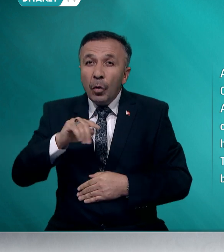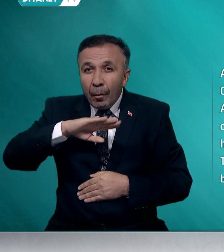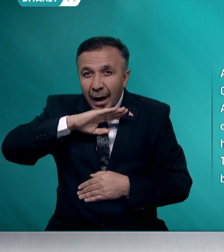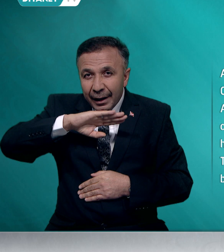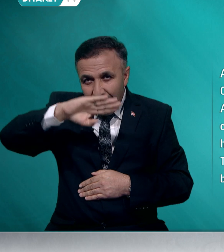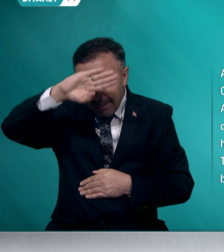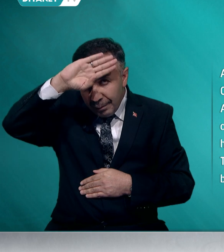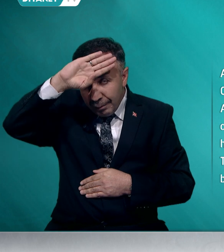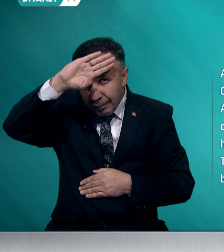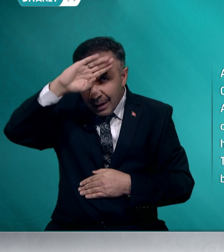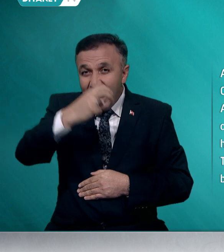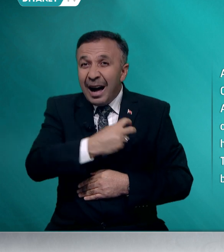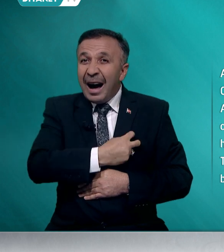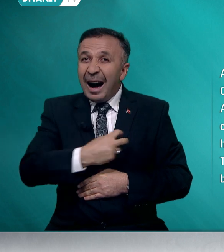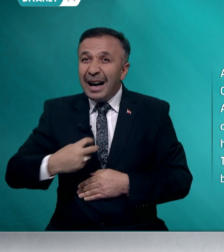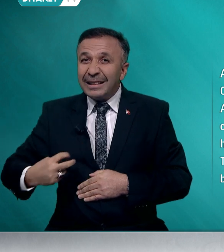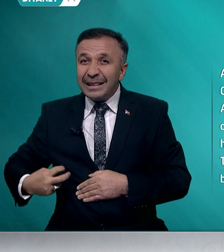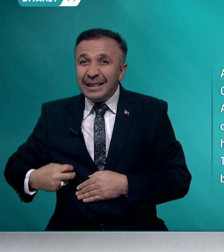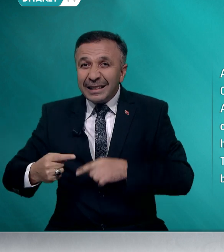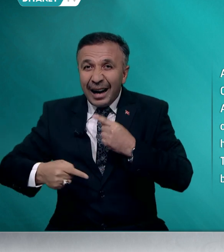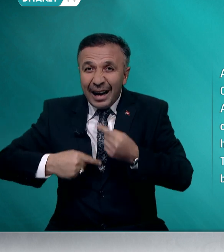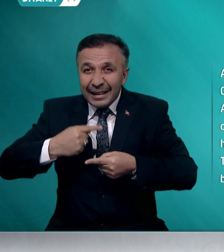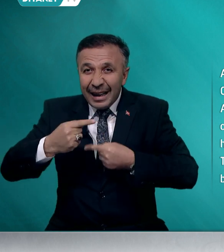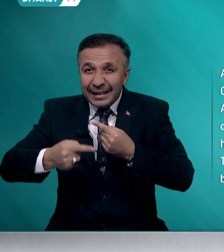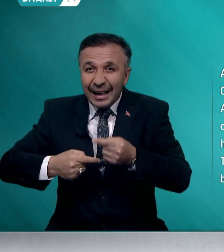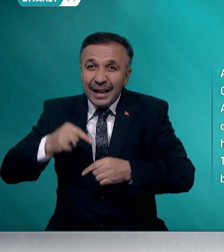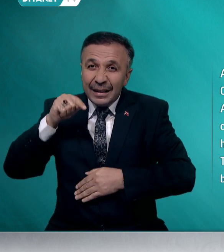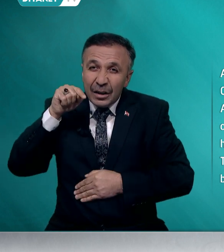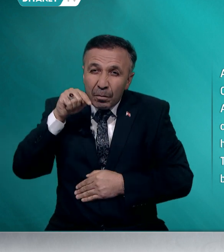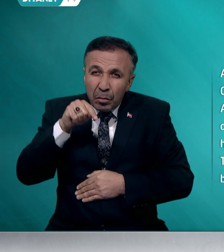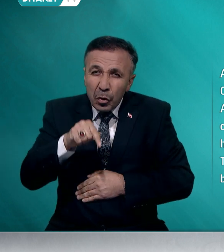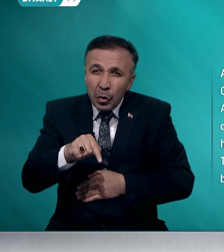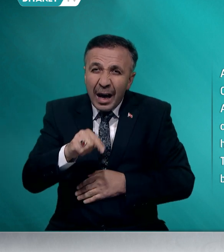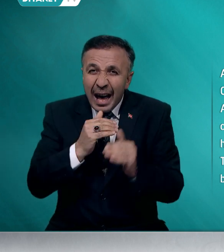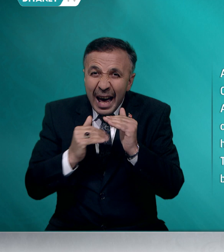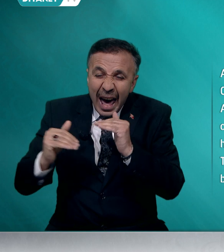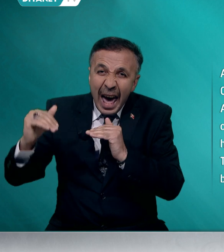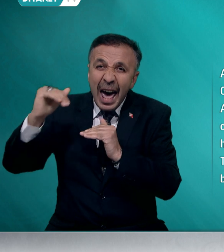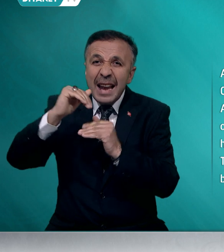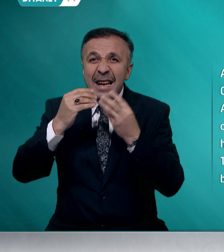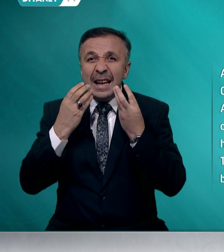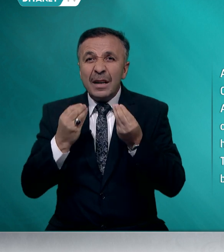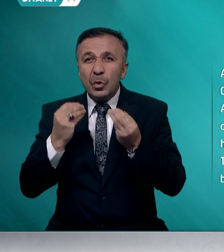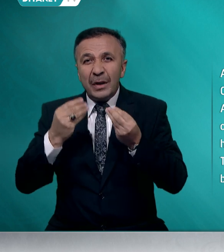bayram asr-ı saadetten bugüne en güzel